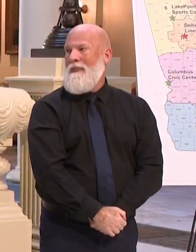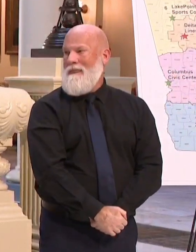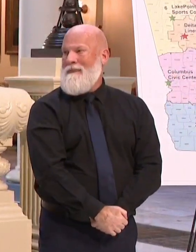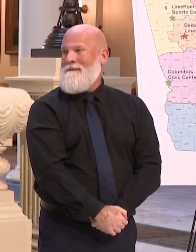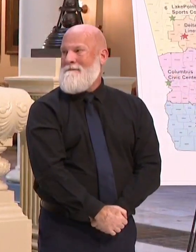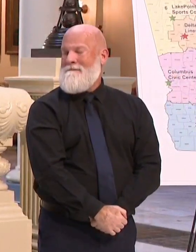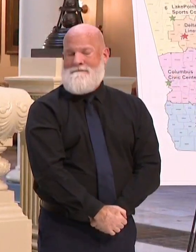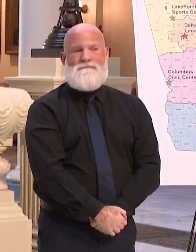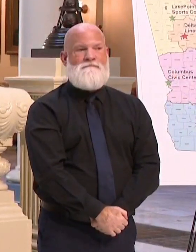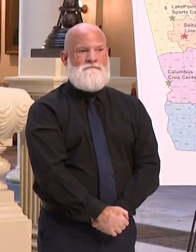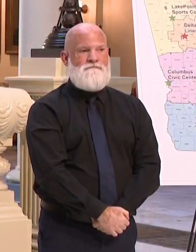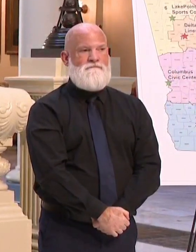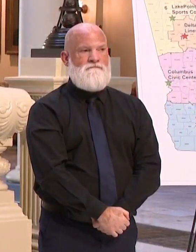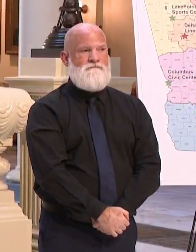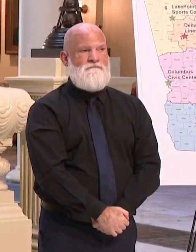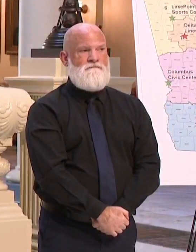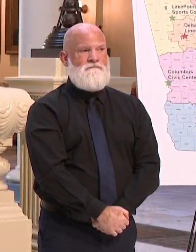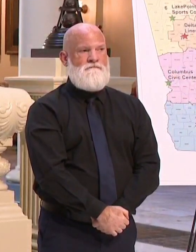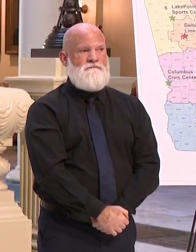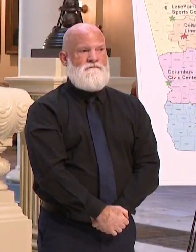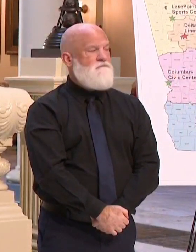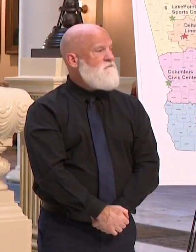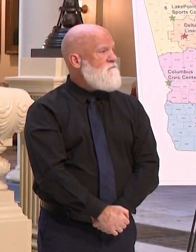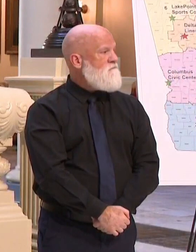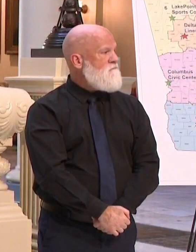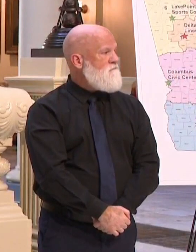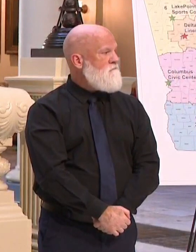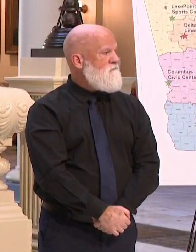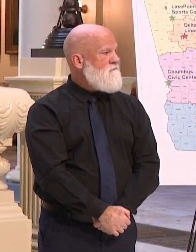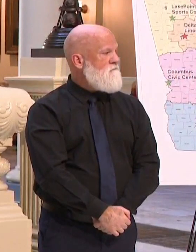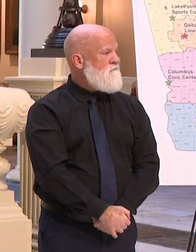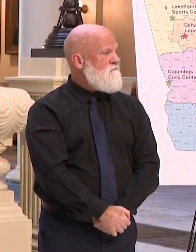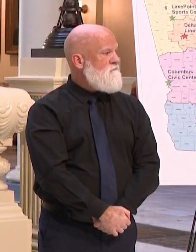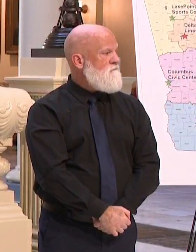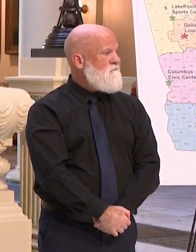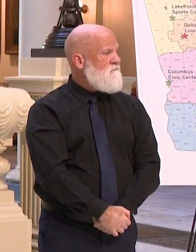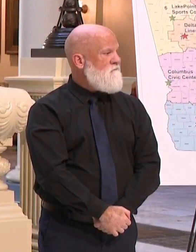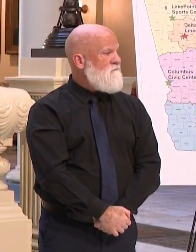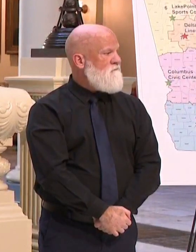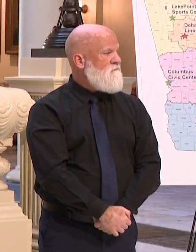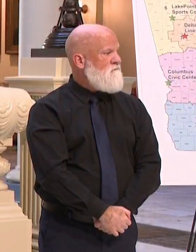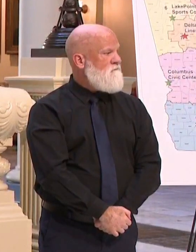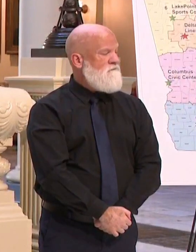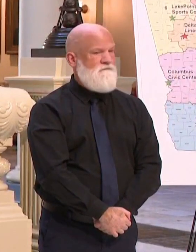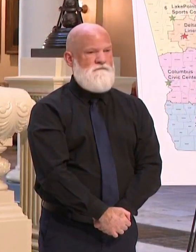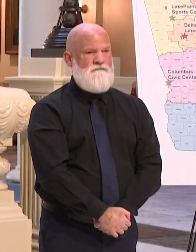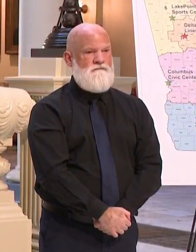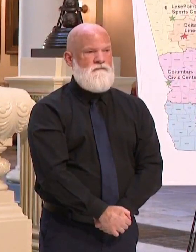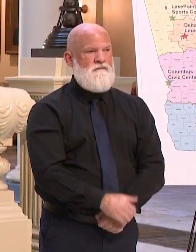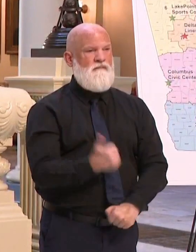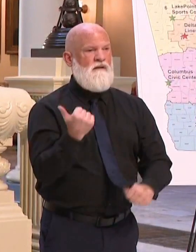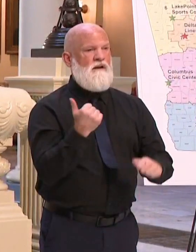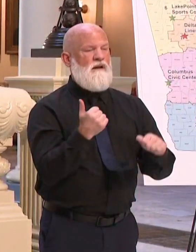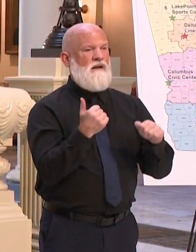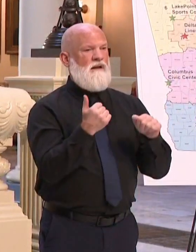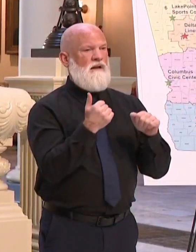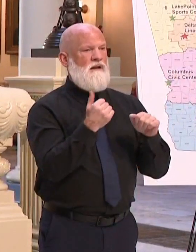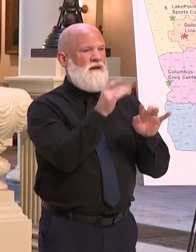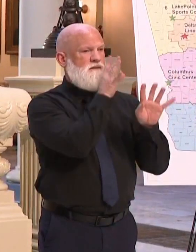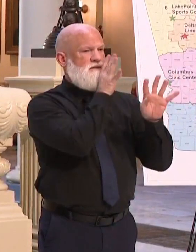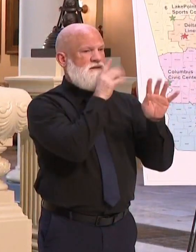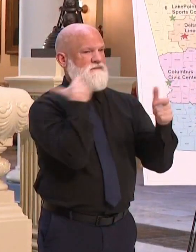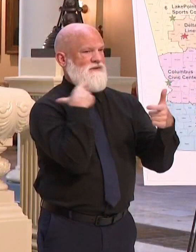venga a tomarse la vacuna. Y a propósito, no hemos preguntado muchas preguntas, porque queremos que la